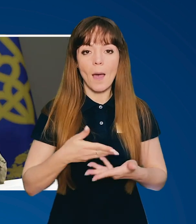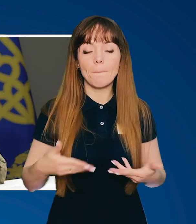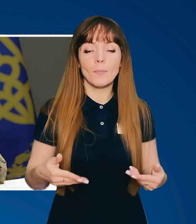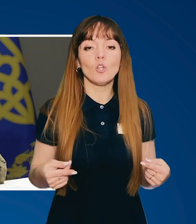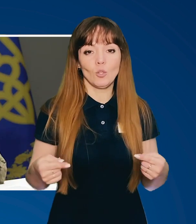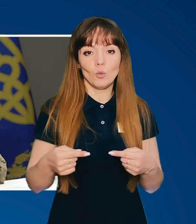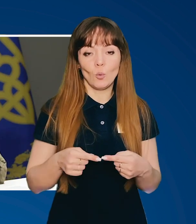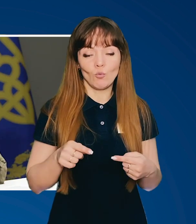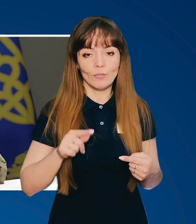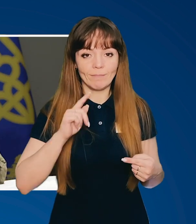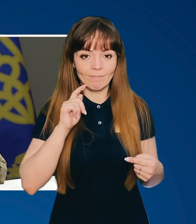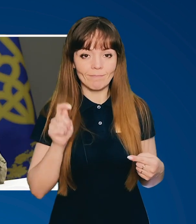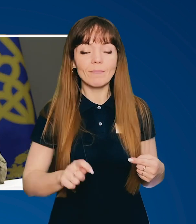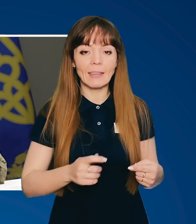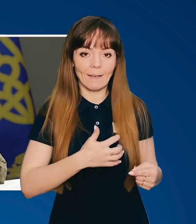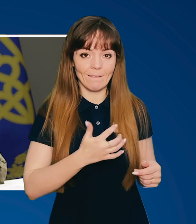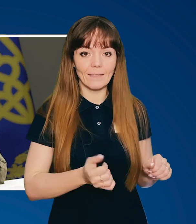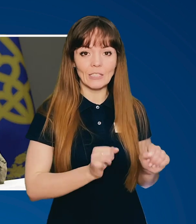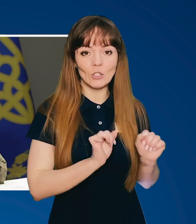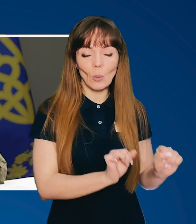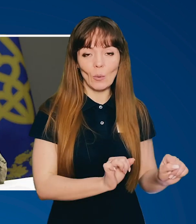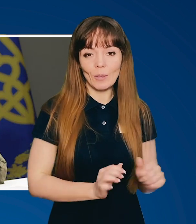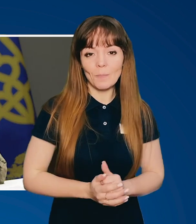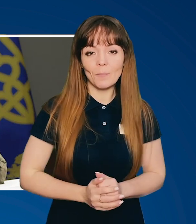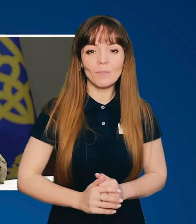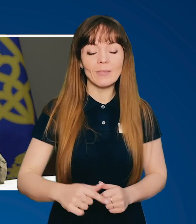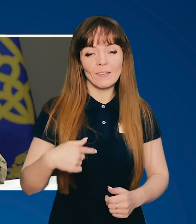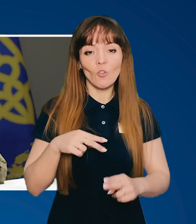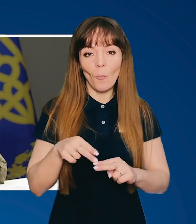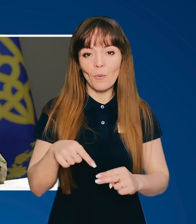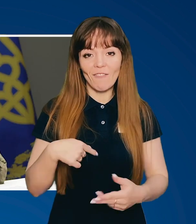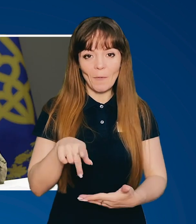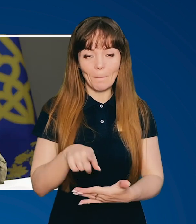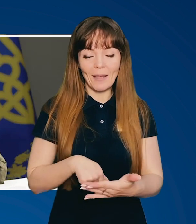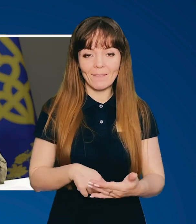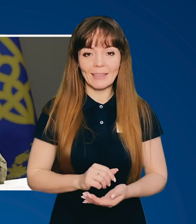ми її точно відстоюємо. Цьому я впевнений.